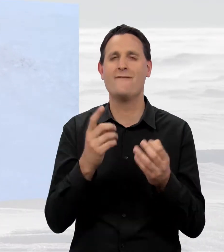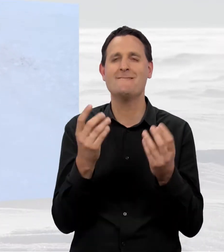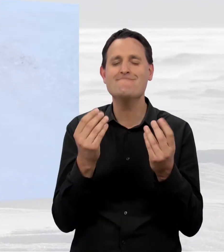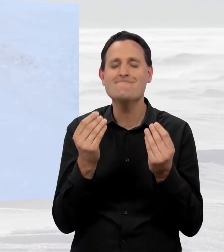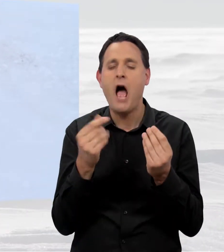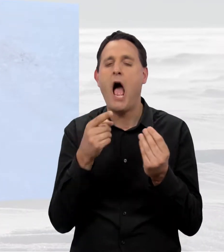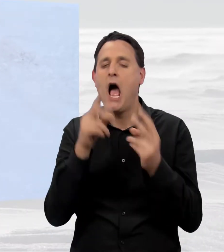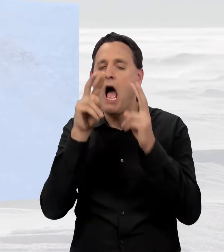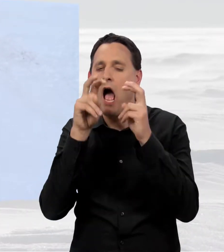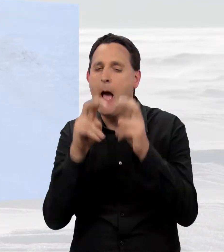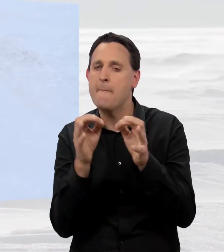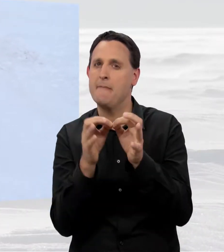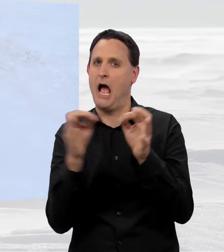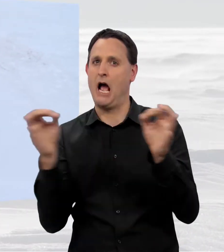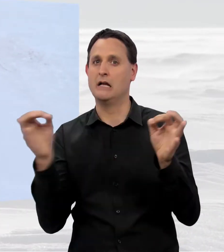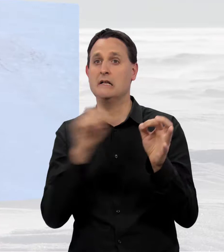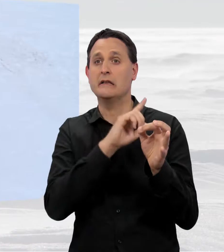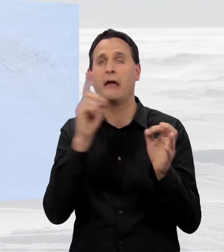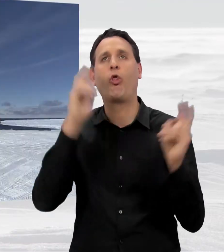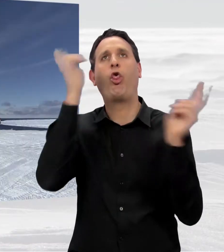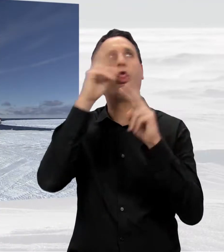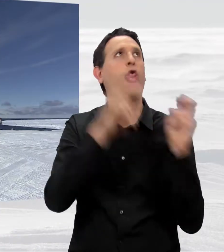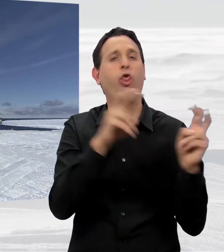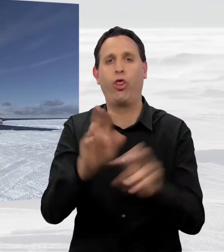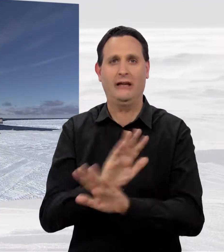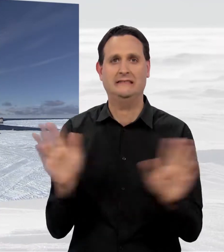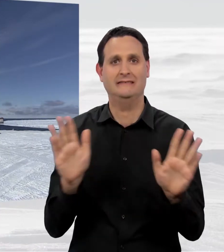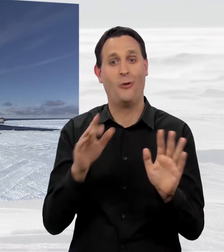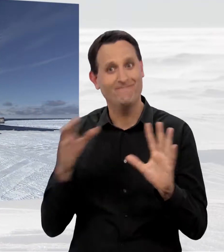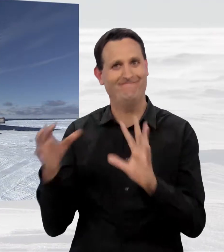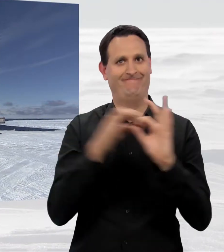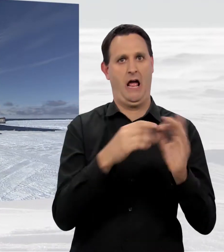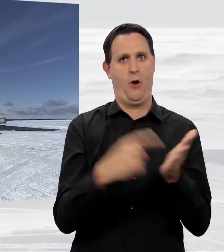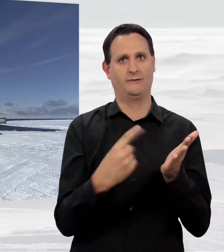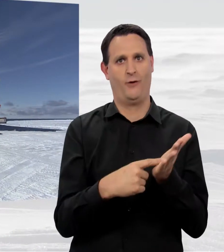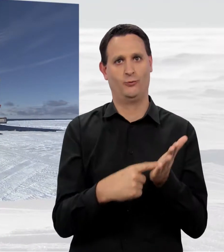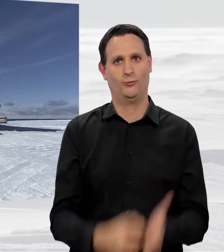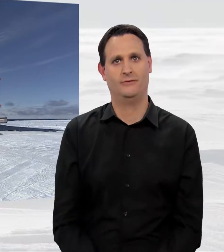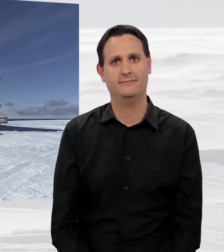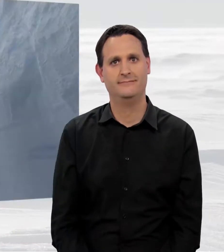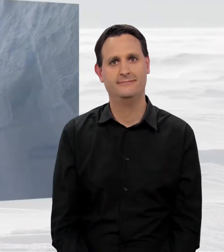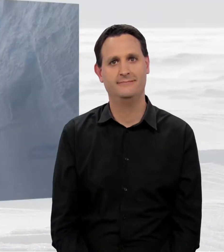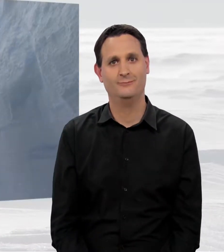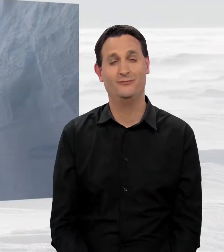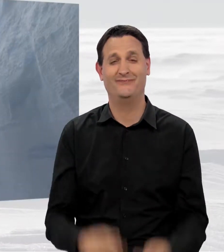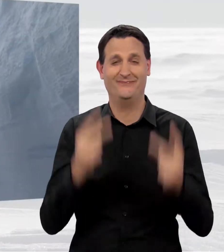Gefühl für die Grenzen des Möglichen und die damit verbundenen Herausforderungen. Ein gutes